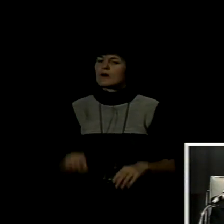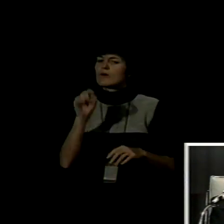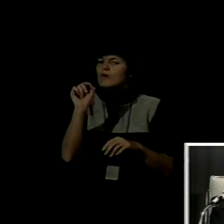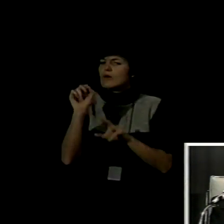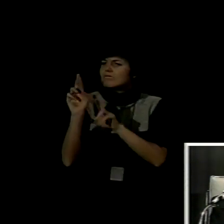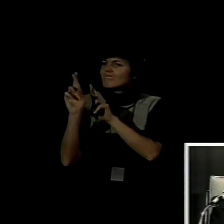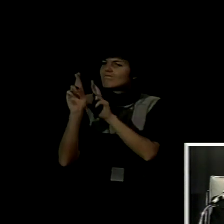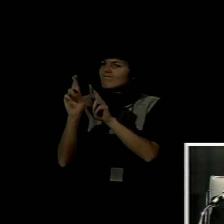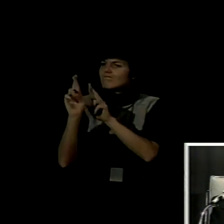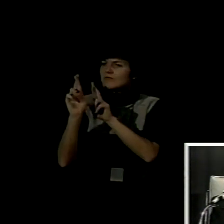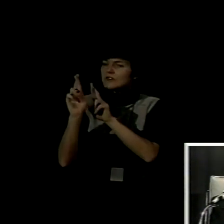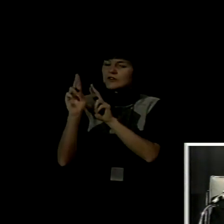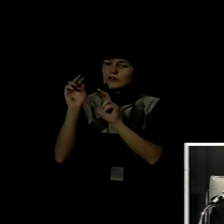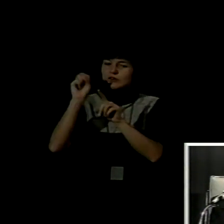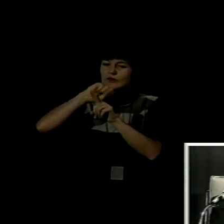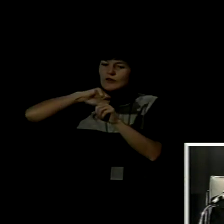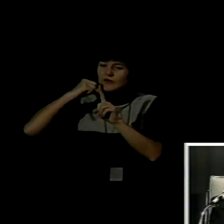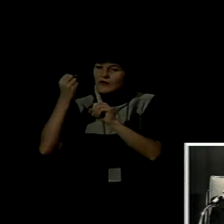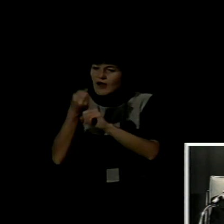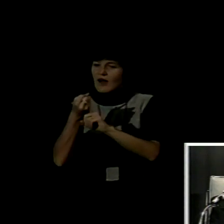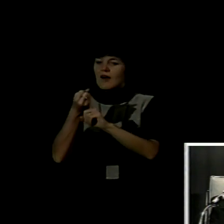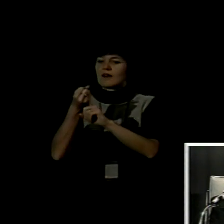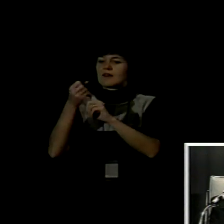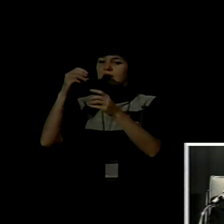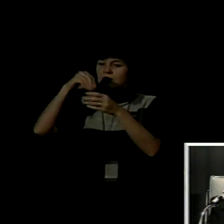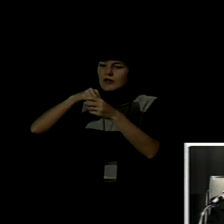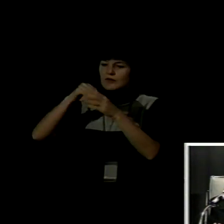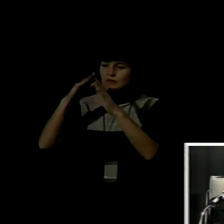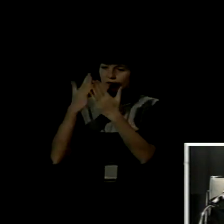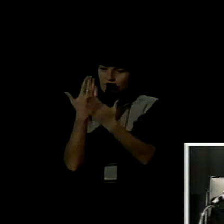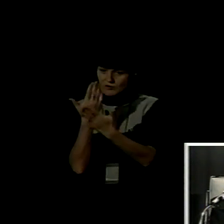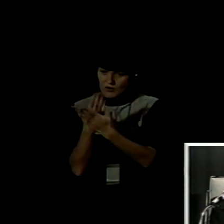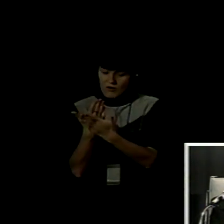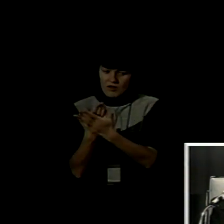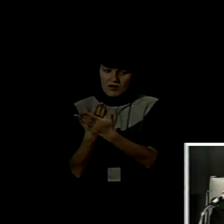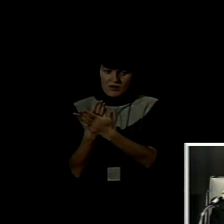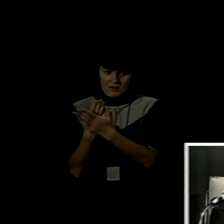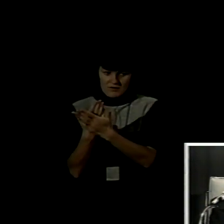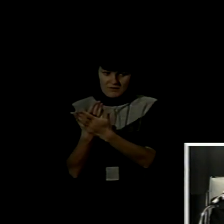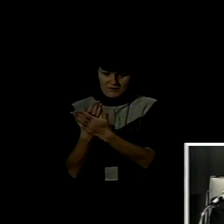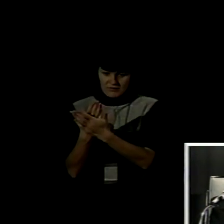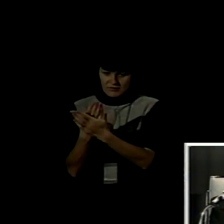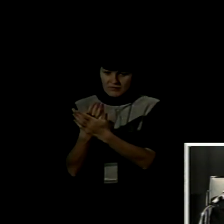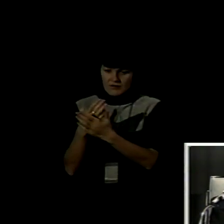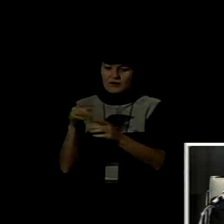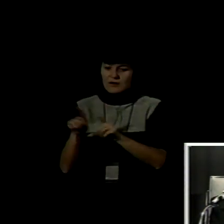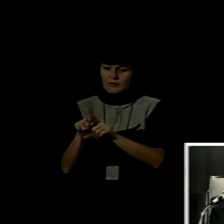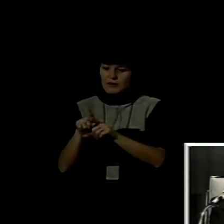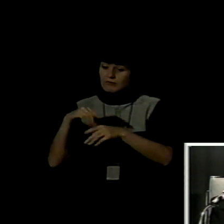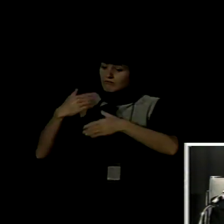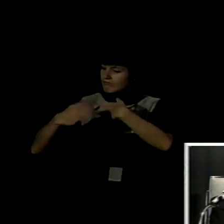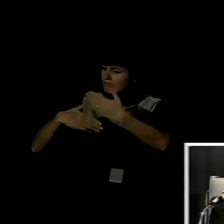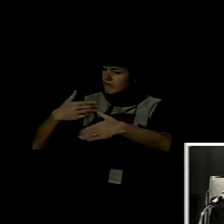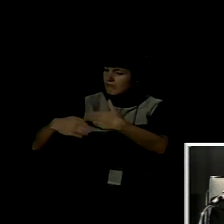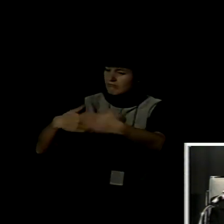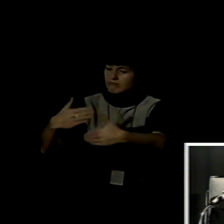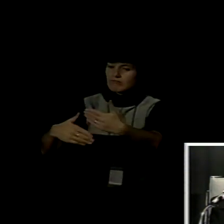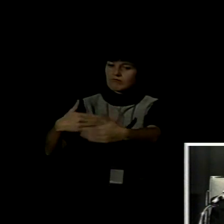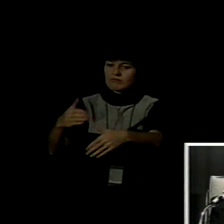respecto a los agentes educativos analizar y evaluar cuál es su desempeño concreto cómo